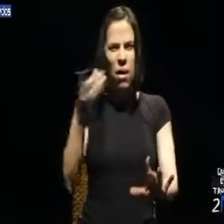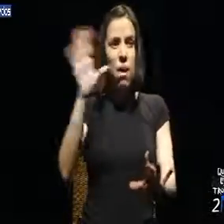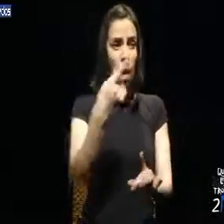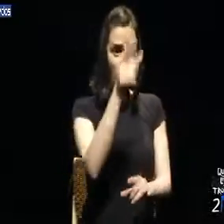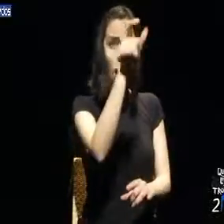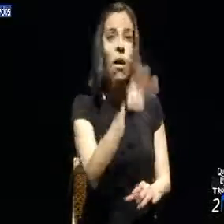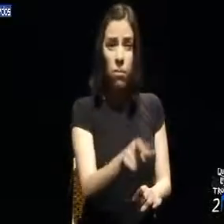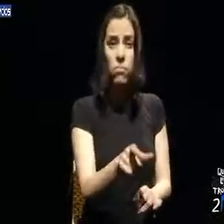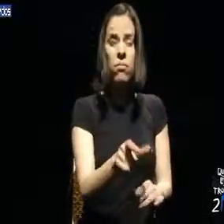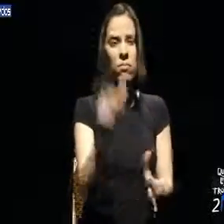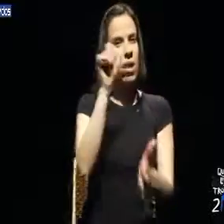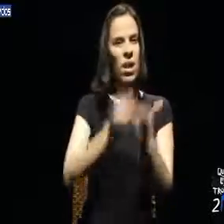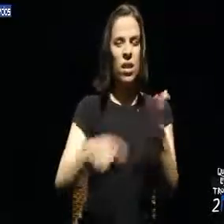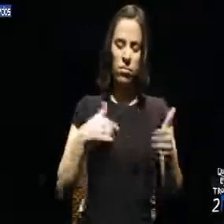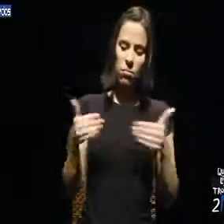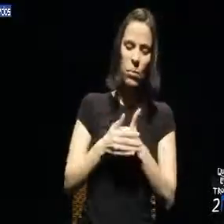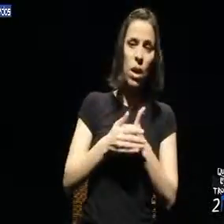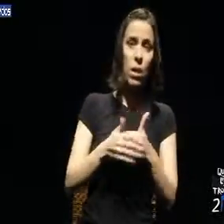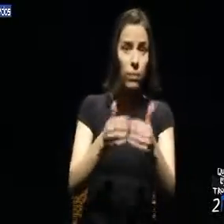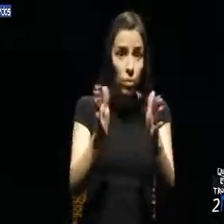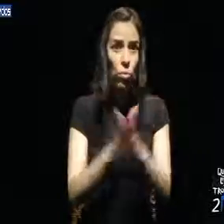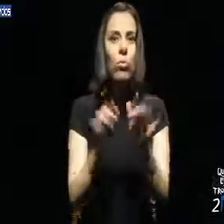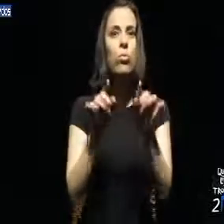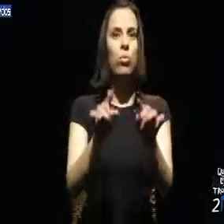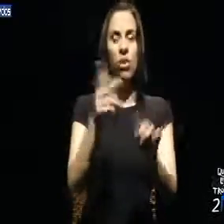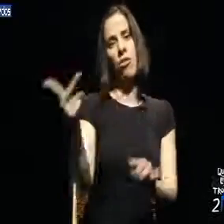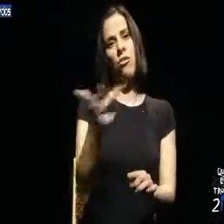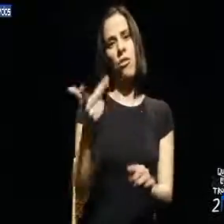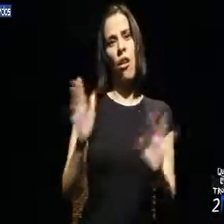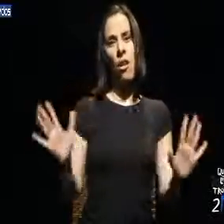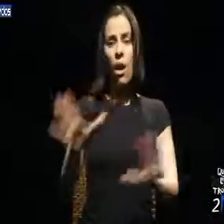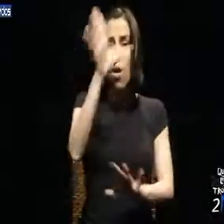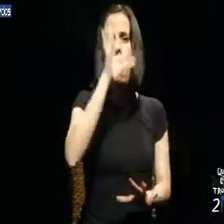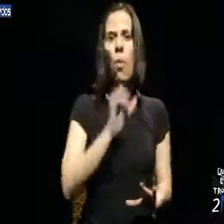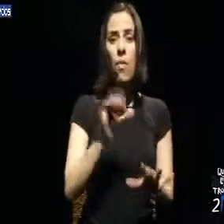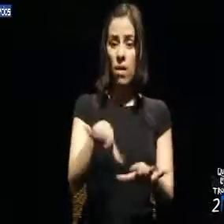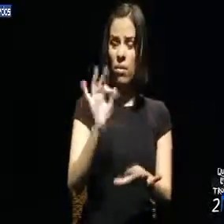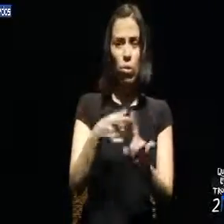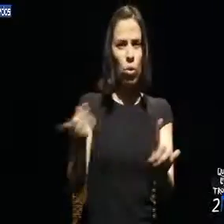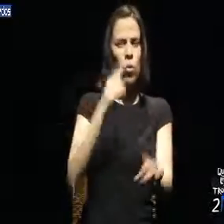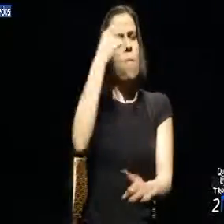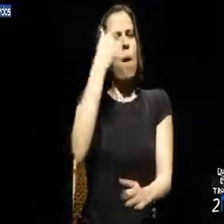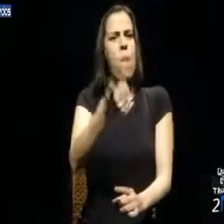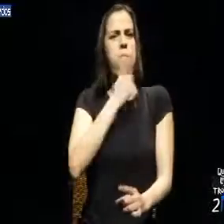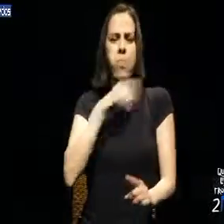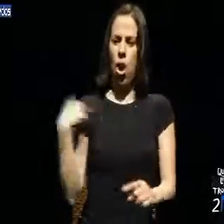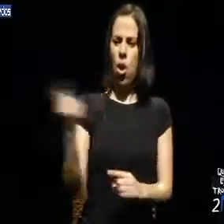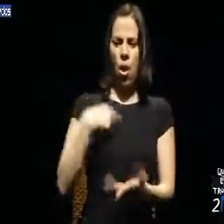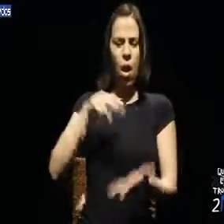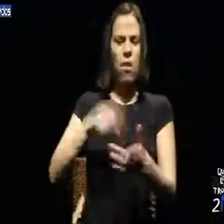cidadão que desistiu da vida. Tudo isto é a Troika. Um governo não eleito que decide sobre o nosso presente, condicionando